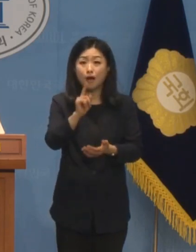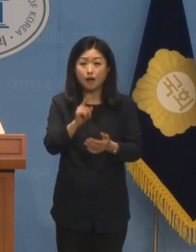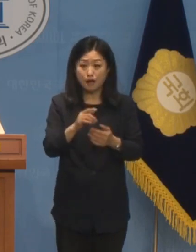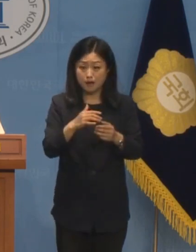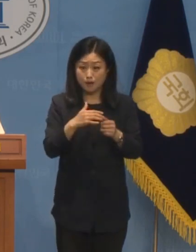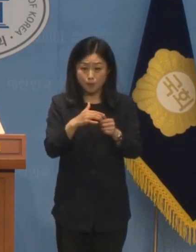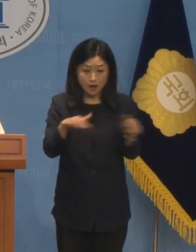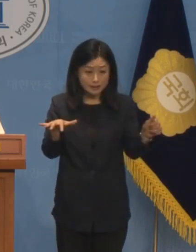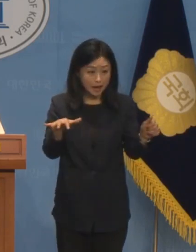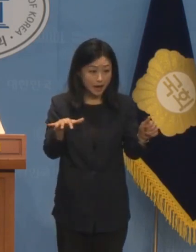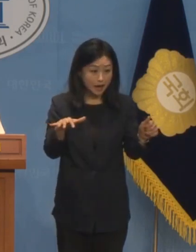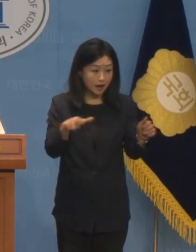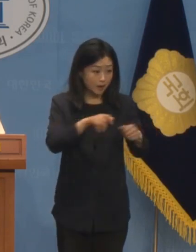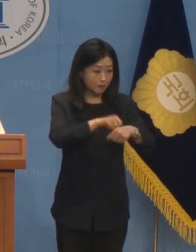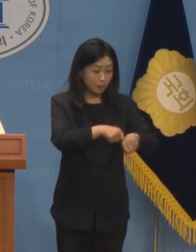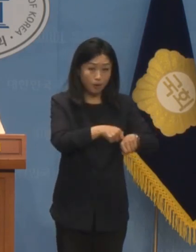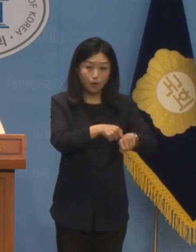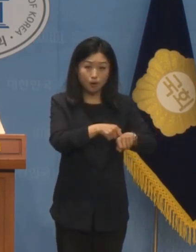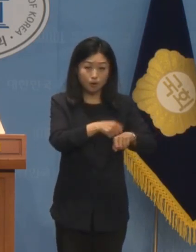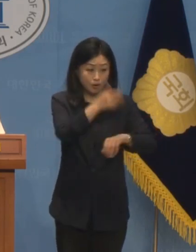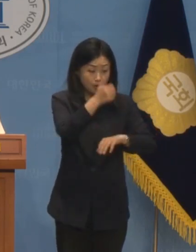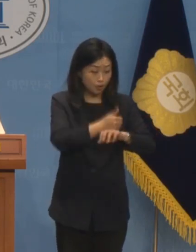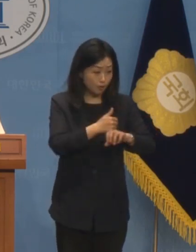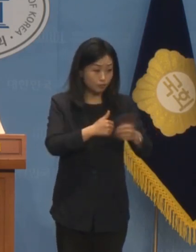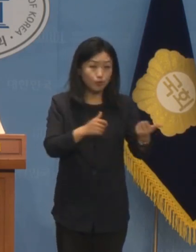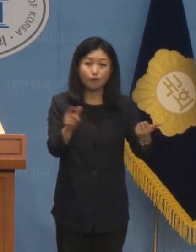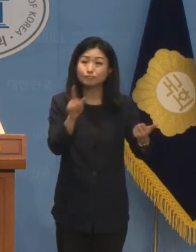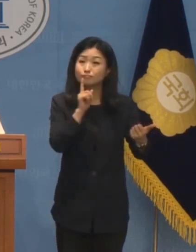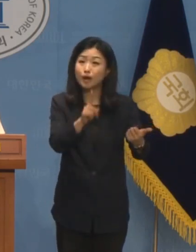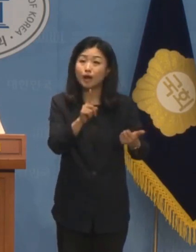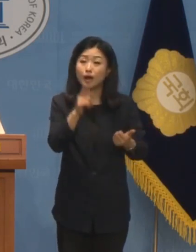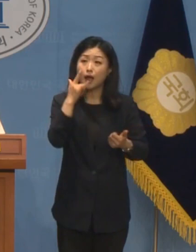처벌로 방치시켜 주검이 되어 돌아온 겁니까